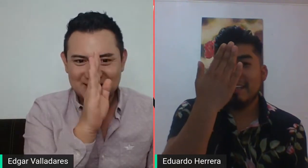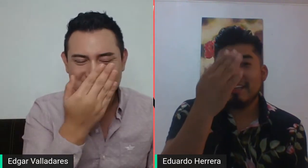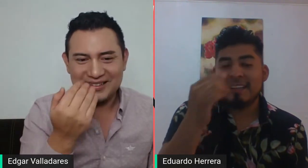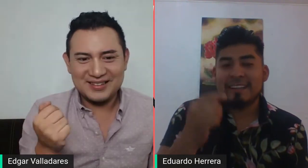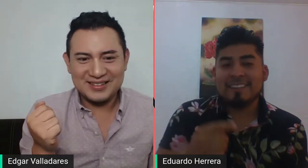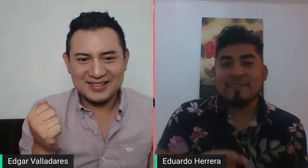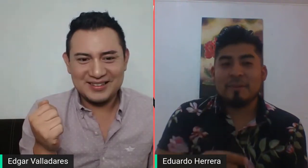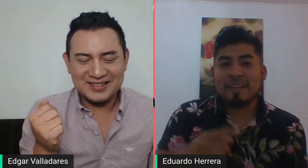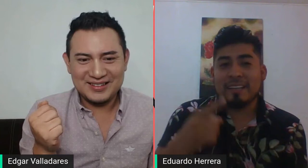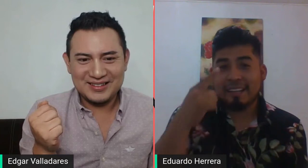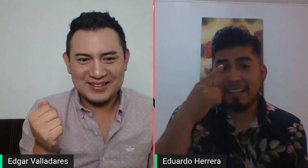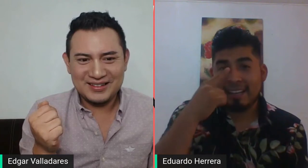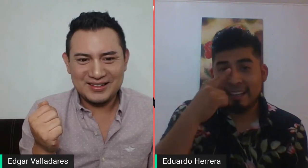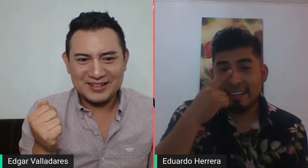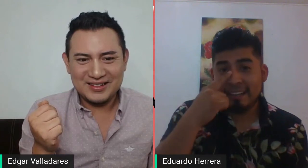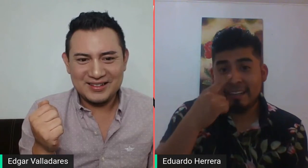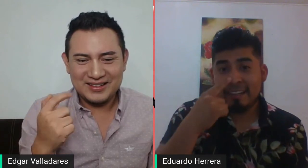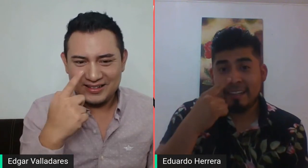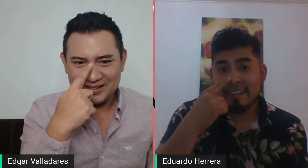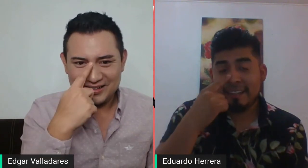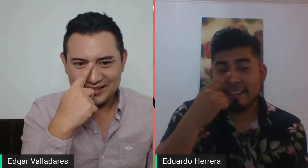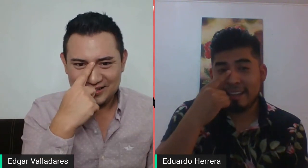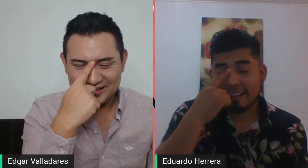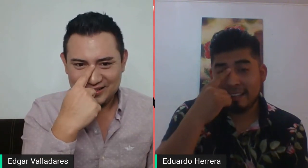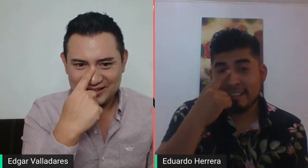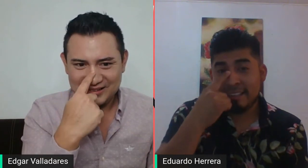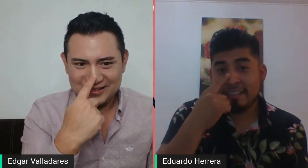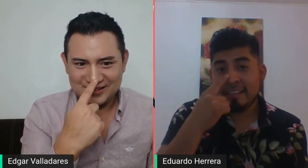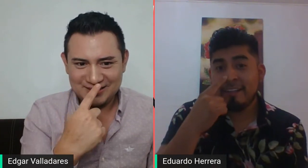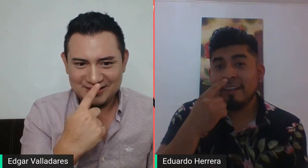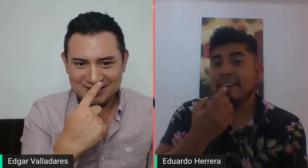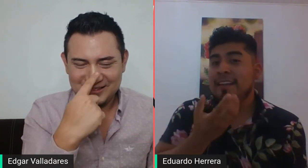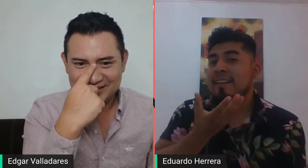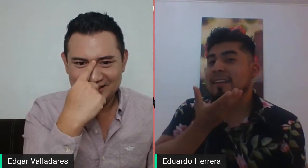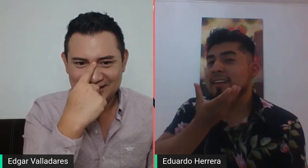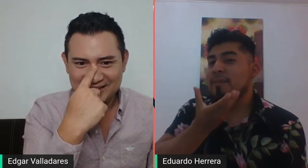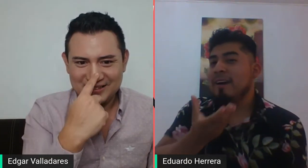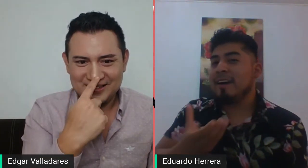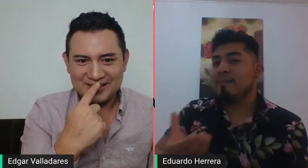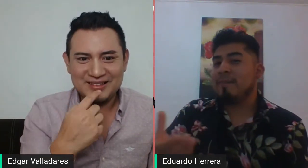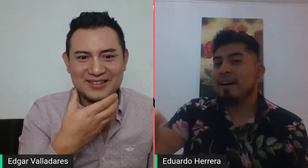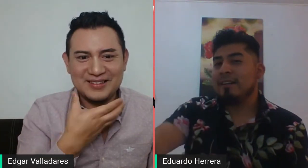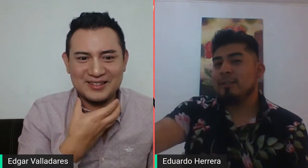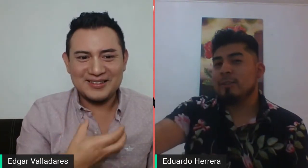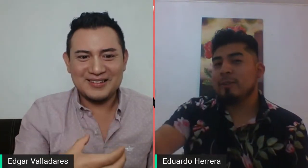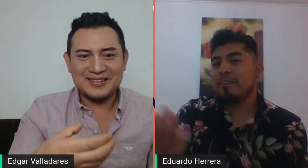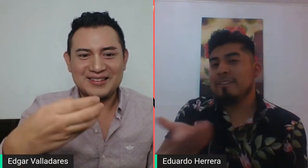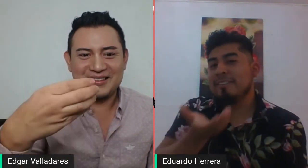Muy bien. Y nariz de guacamayoyo.